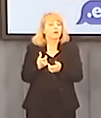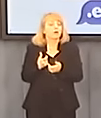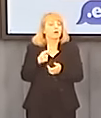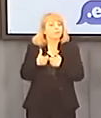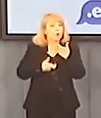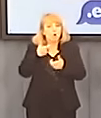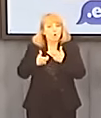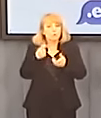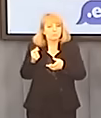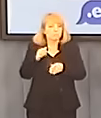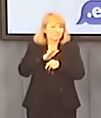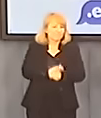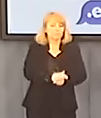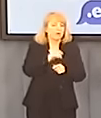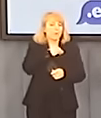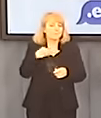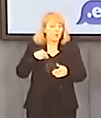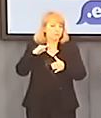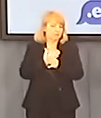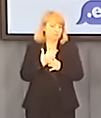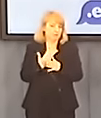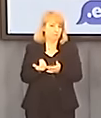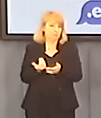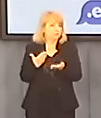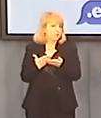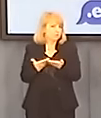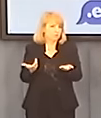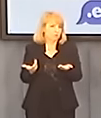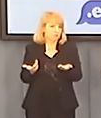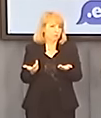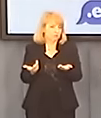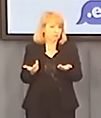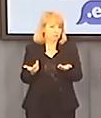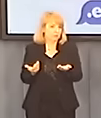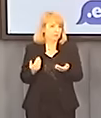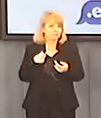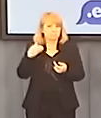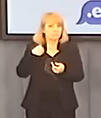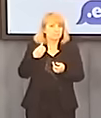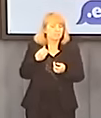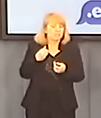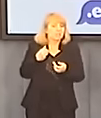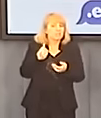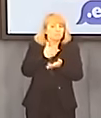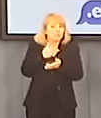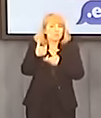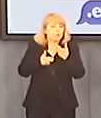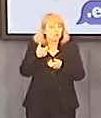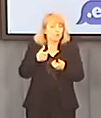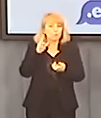polskich przedsiębiorców. Ja sobie nie wyobrażam takiej sytuacji, w której prosumentem nie może być